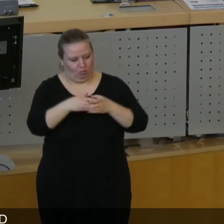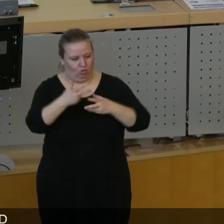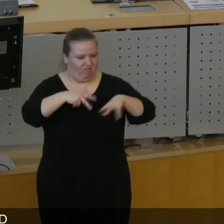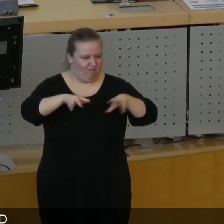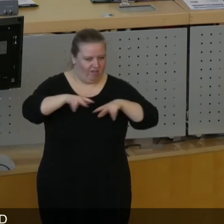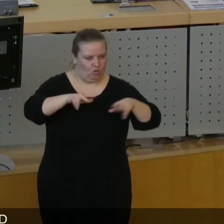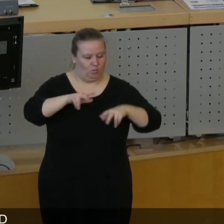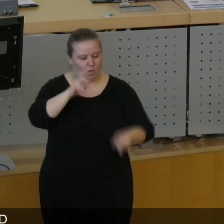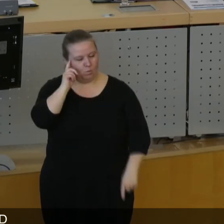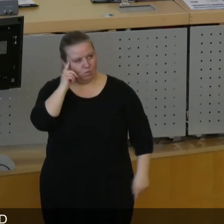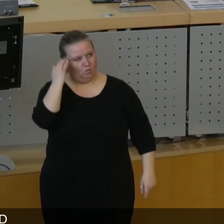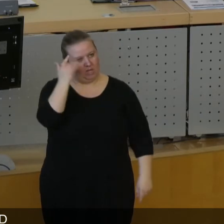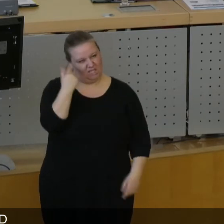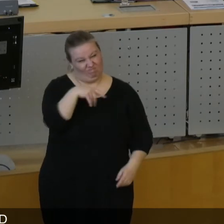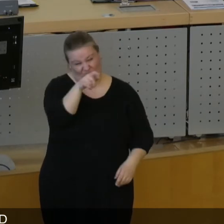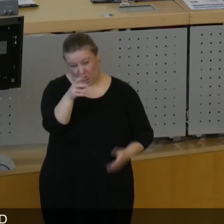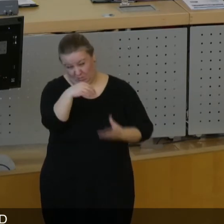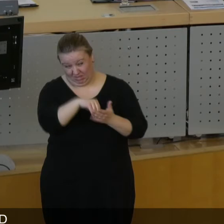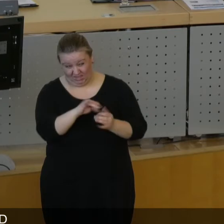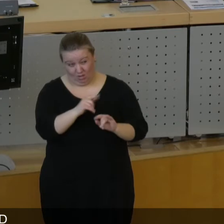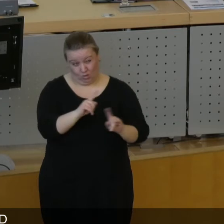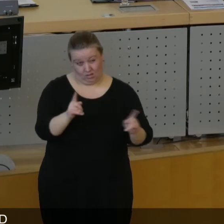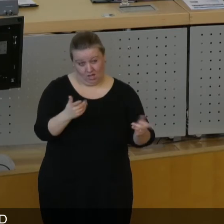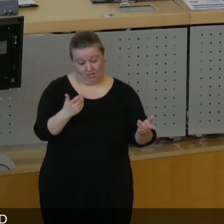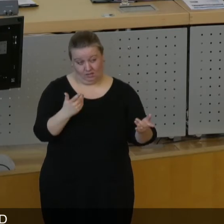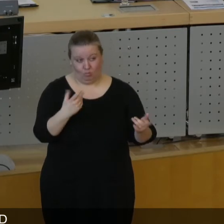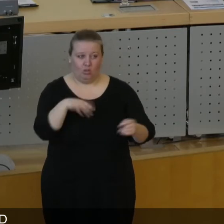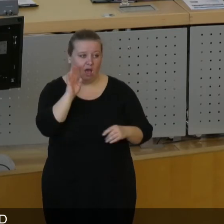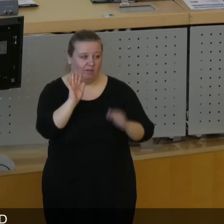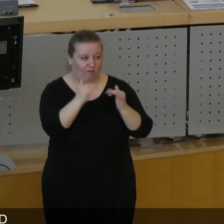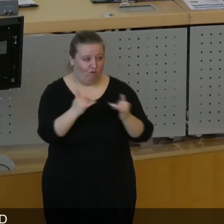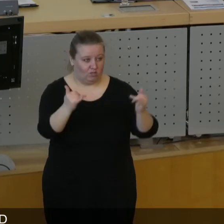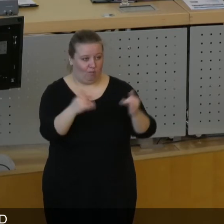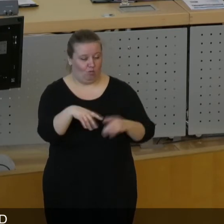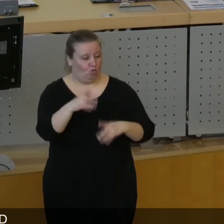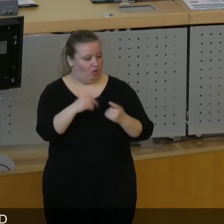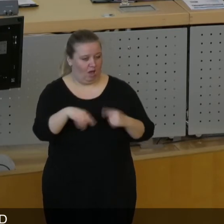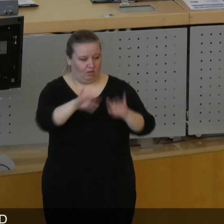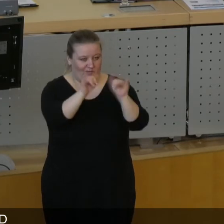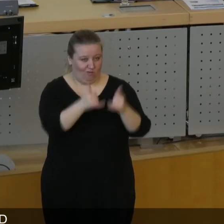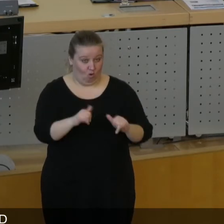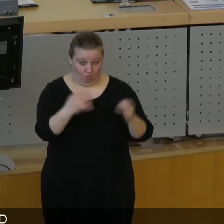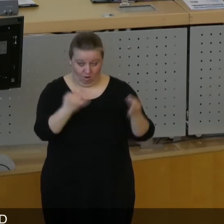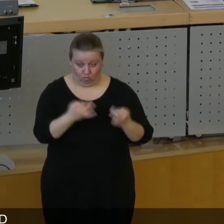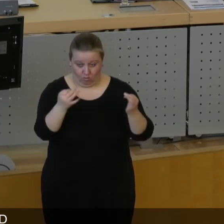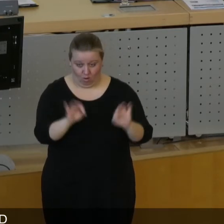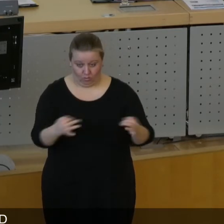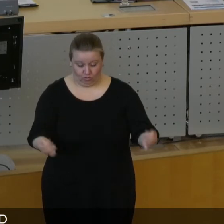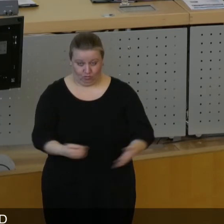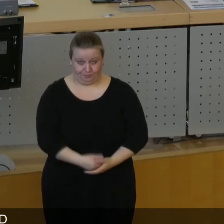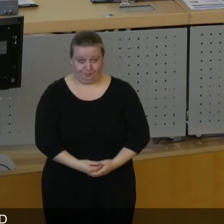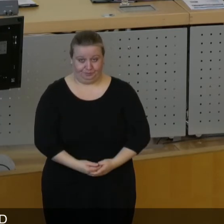Verwaltung darüber nachgedacht wird, ob eine Einwohnerversammlung oder eine anderartige Bürgerbeteiligung stattfindet.